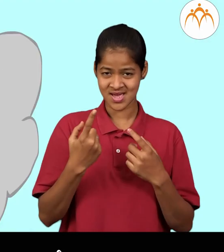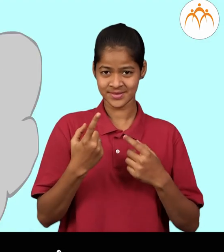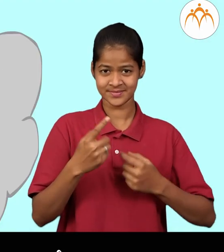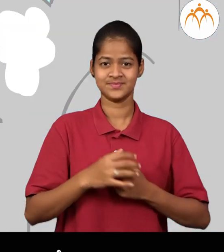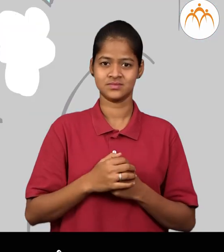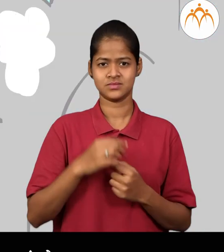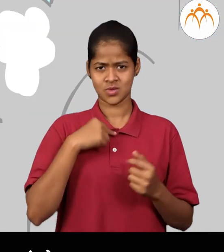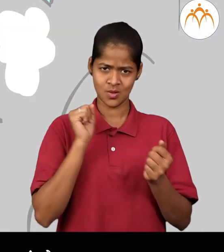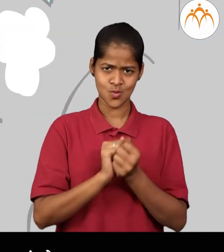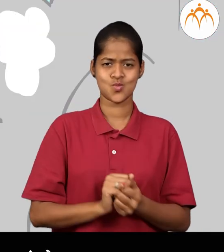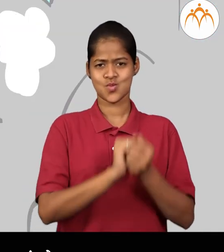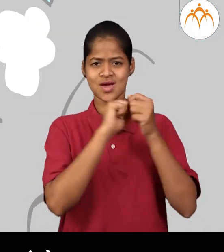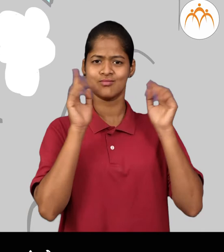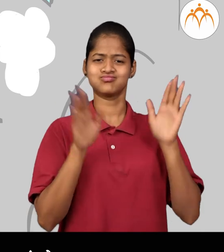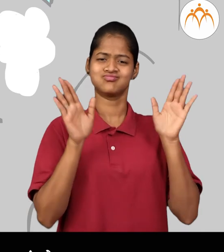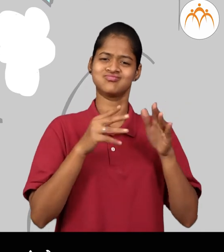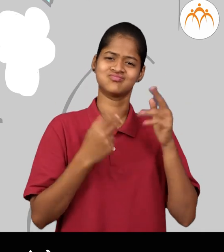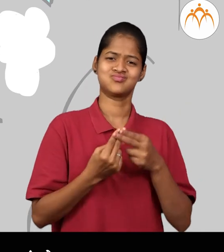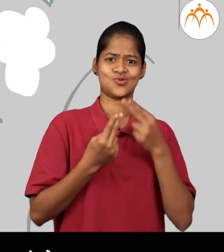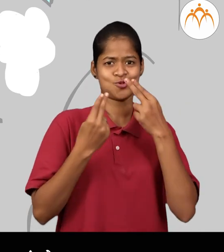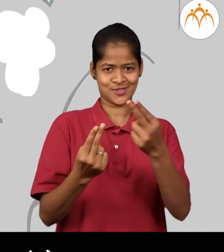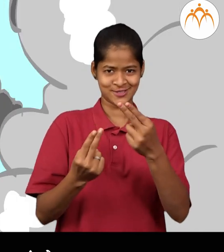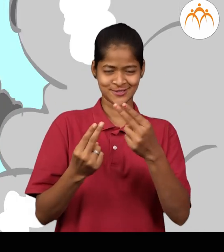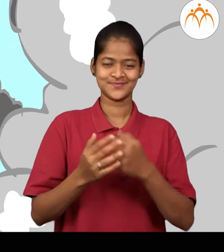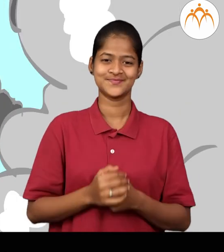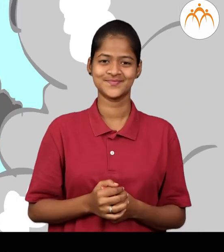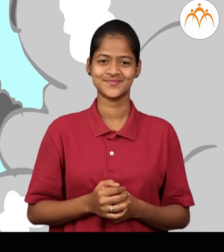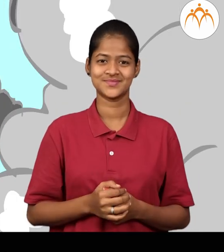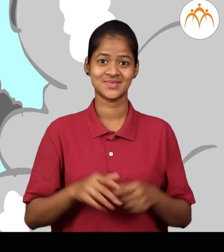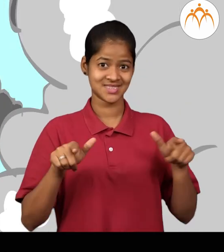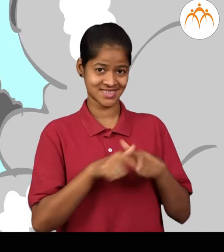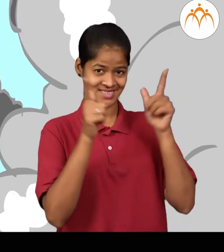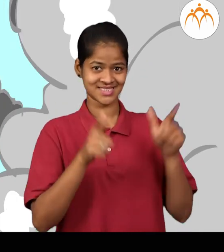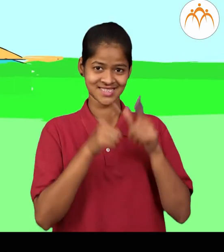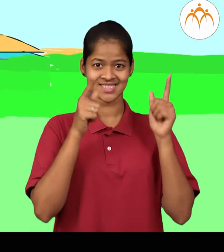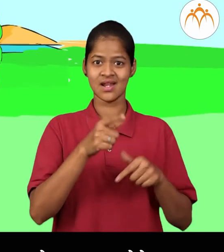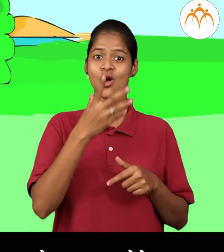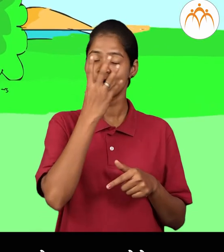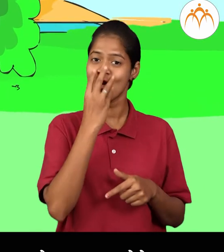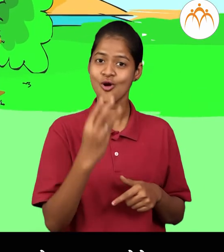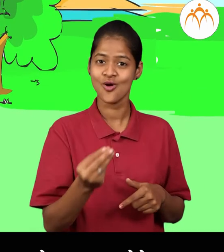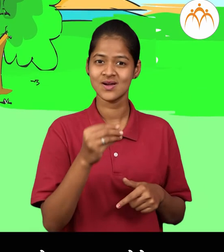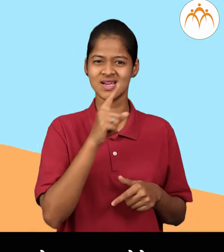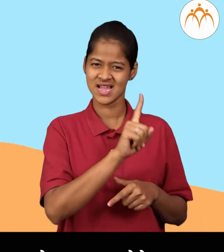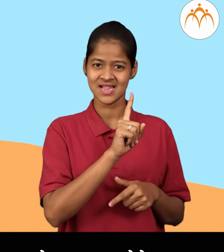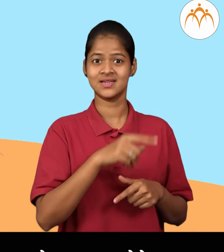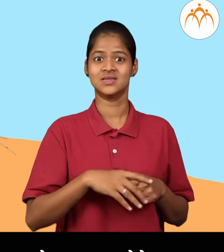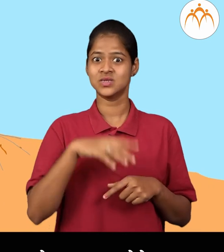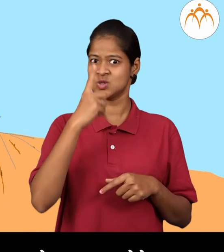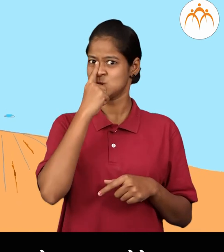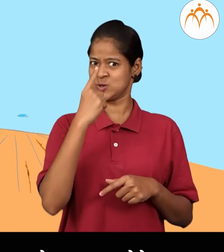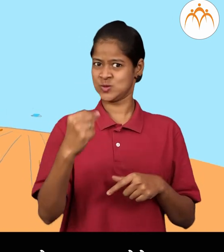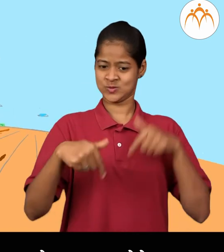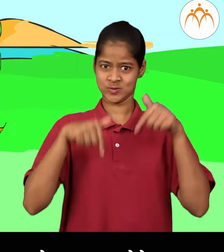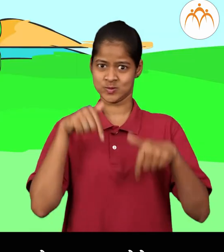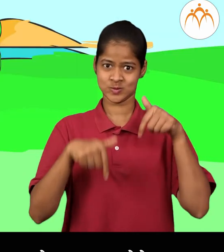जाएन जाता जाता एक गोष्ट सांगते हो सांगना एका जंगलात एक